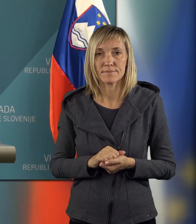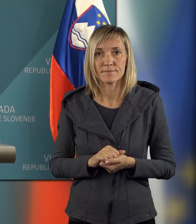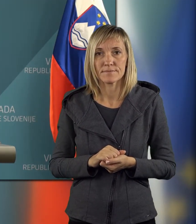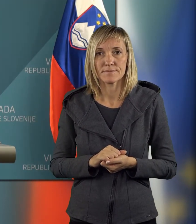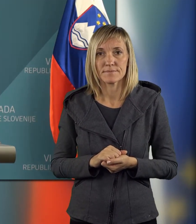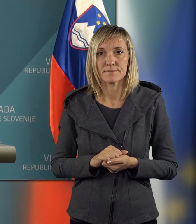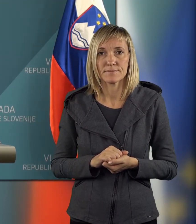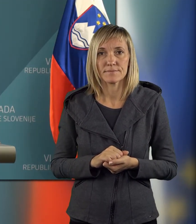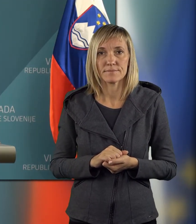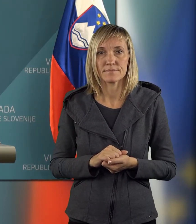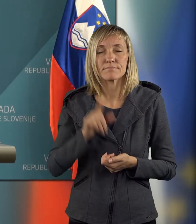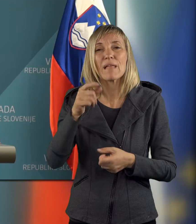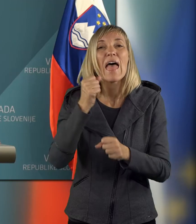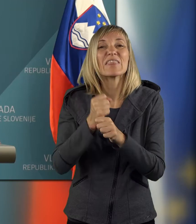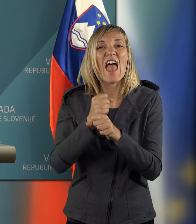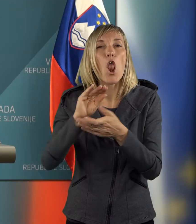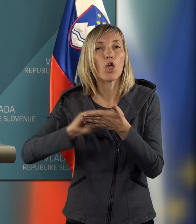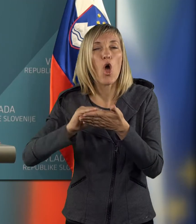Milena Zupanič, Delo.